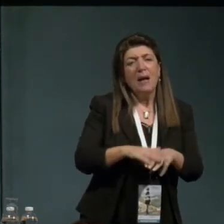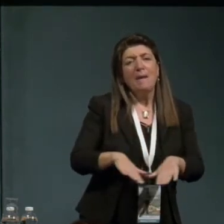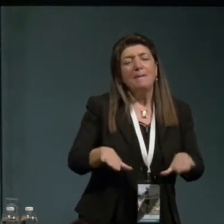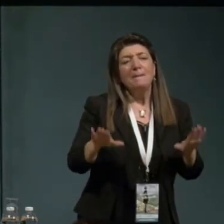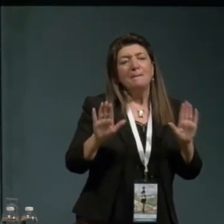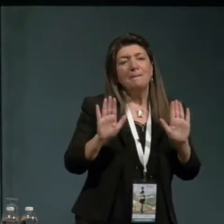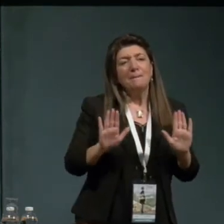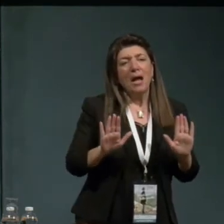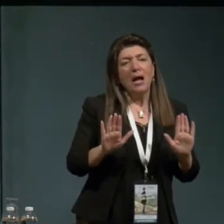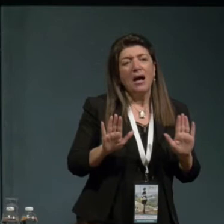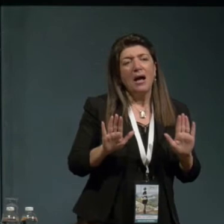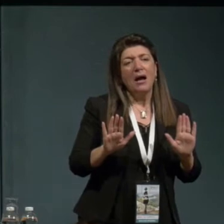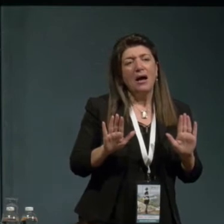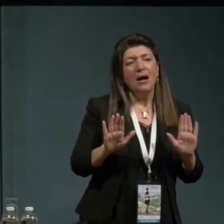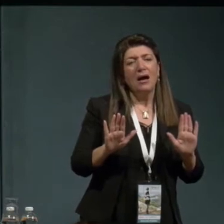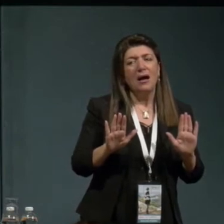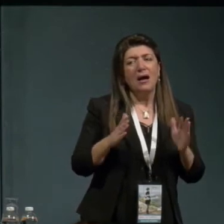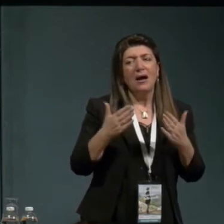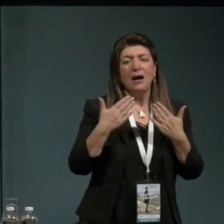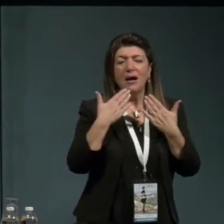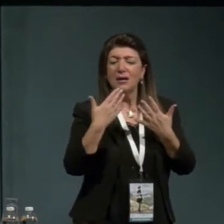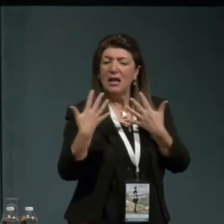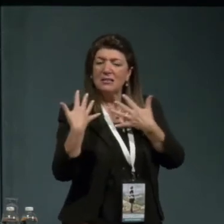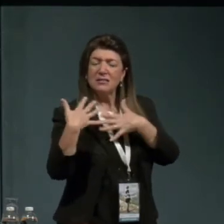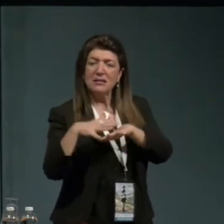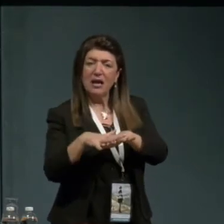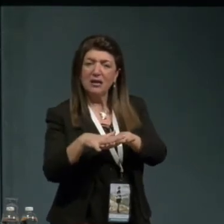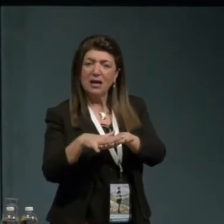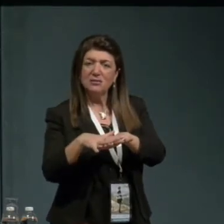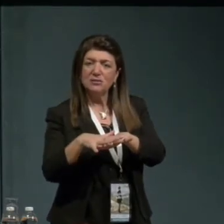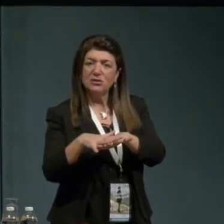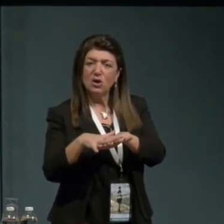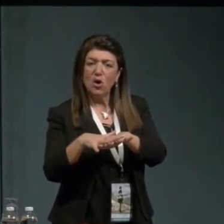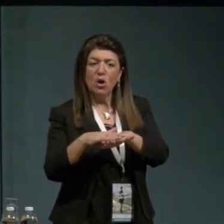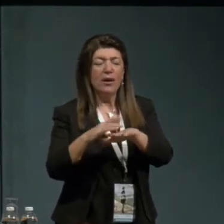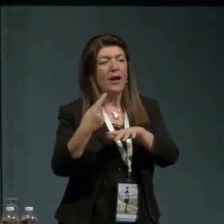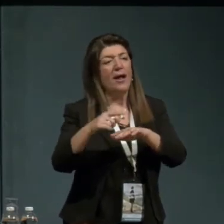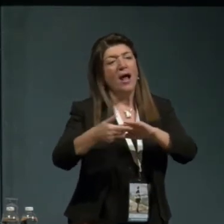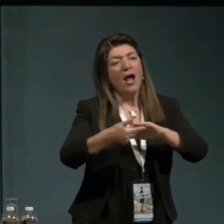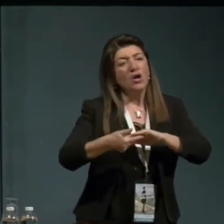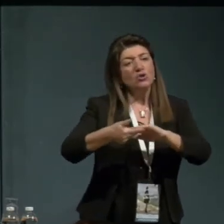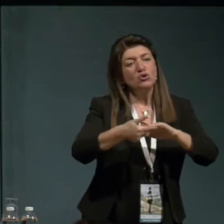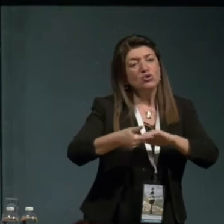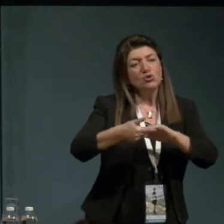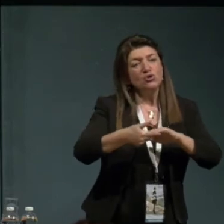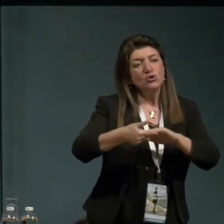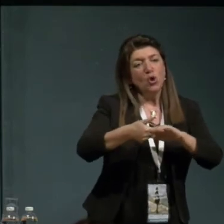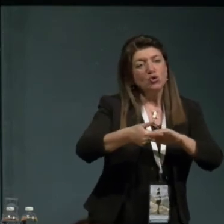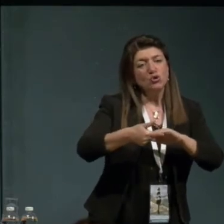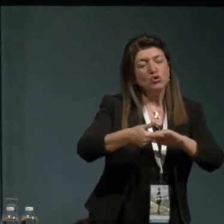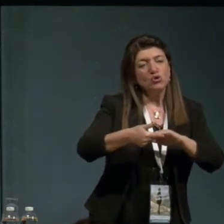la paura dell'integrazione in la società come